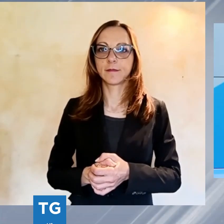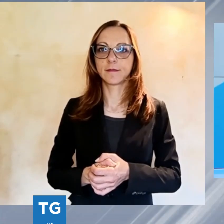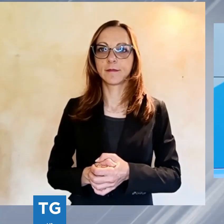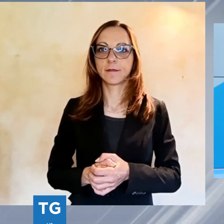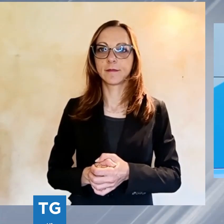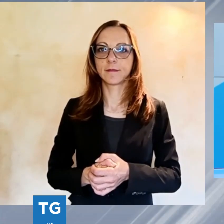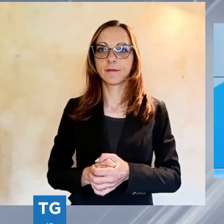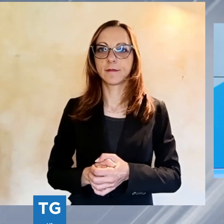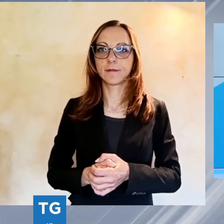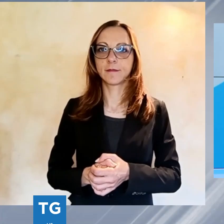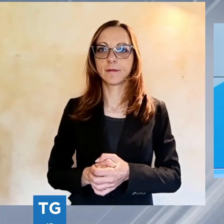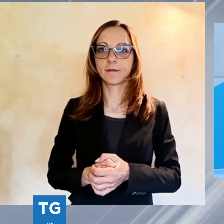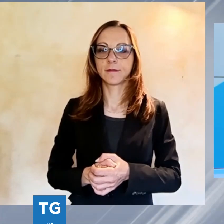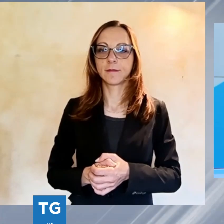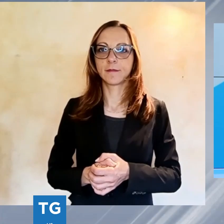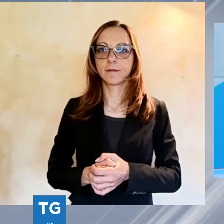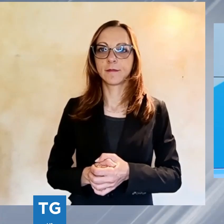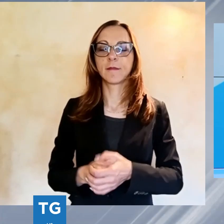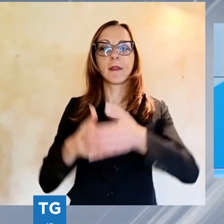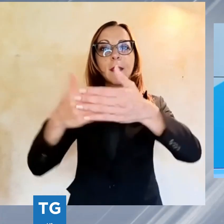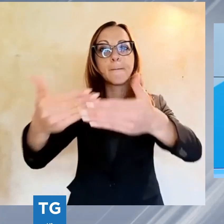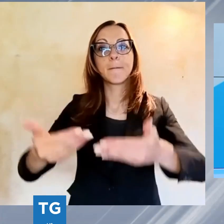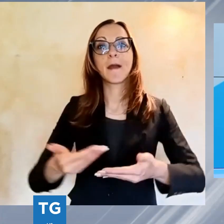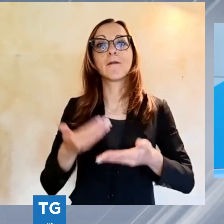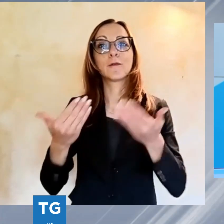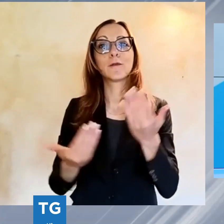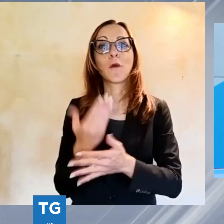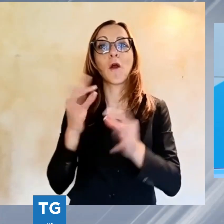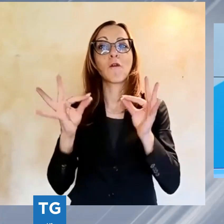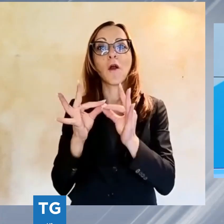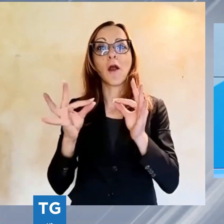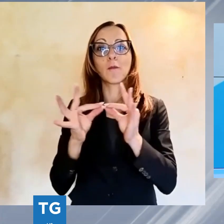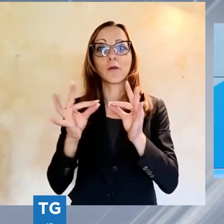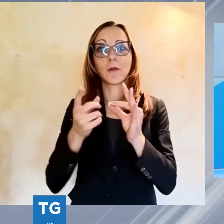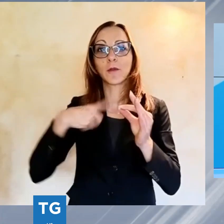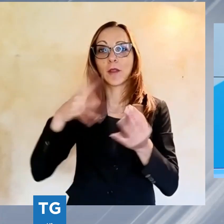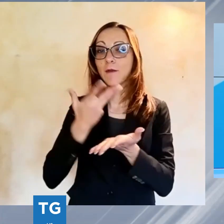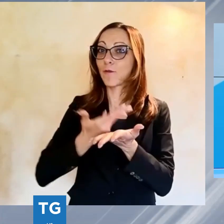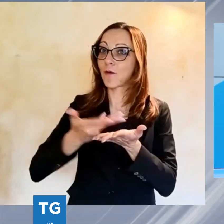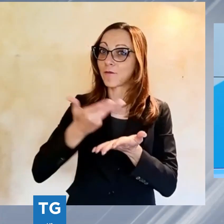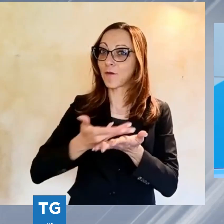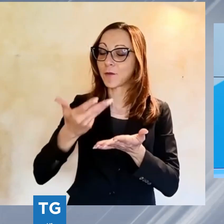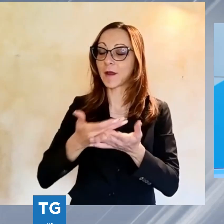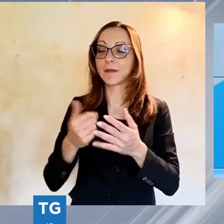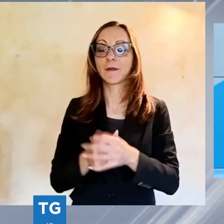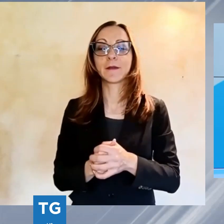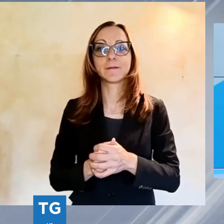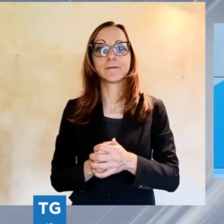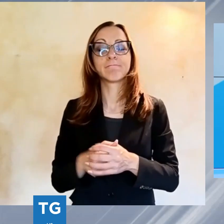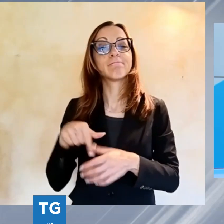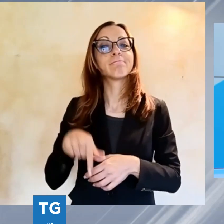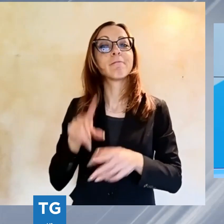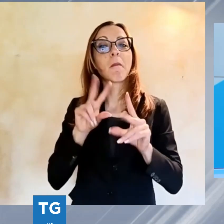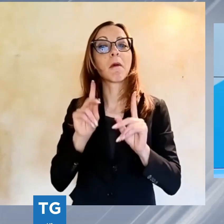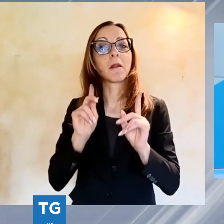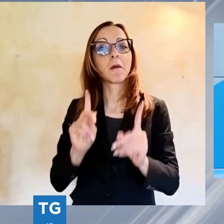Ben trovati spettatrici e spettatori a un nuovo appuntamento con l'informazione di Noi TV. Apriamo tornando sui